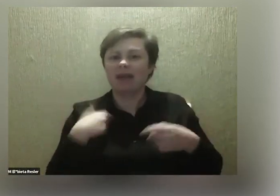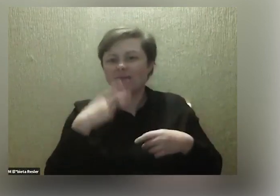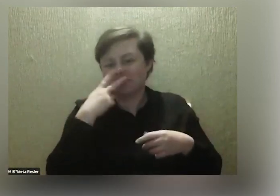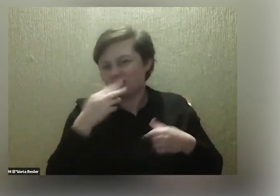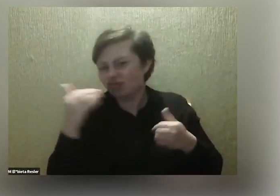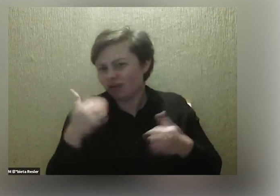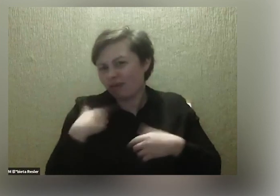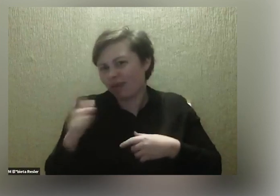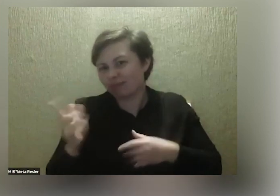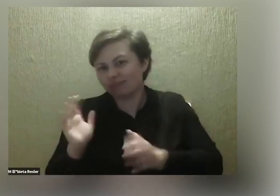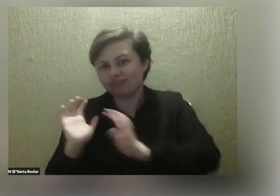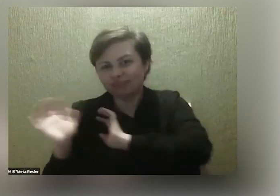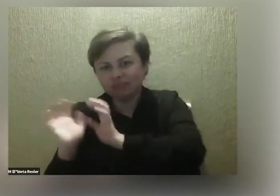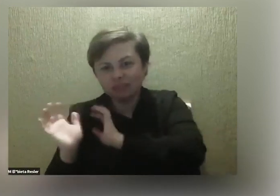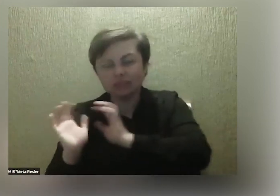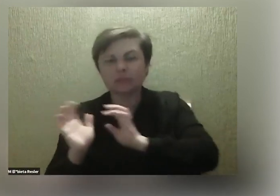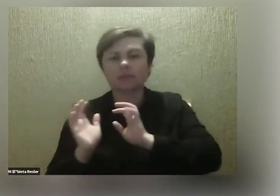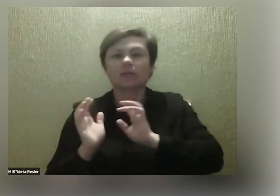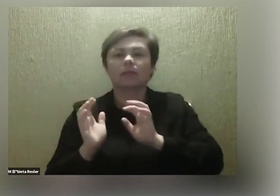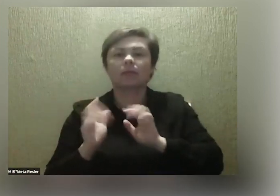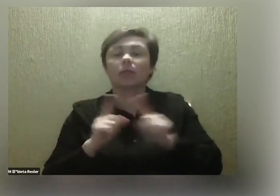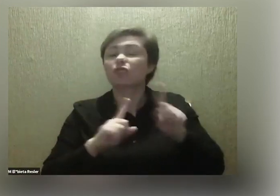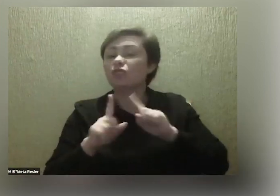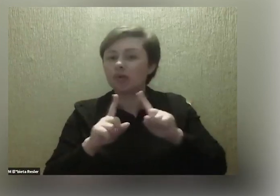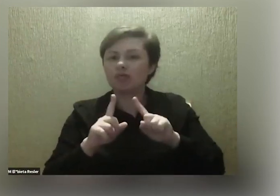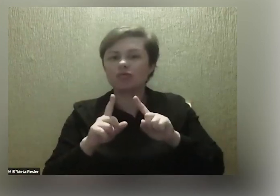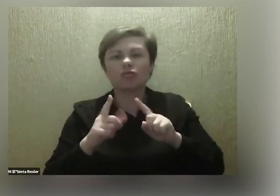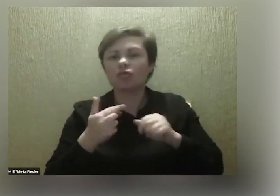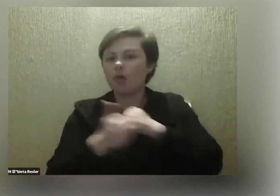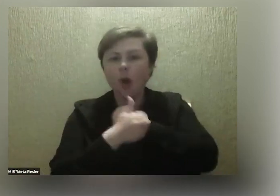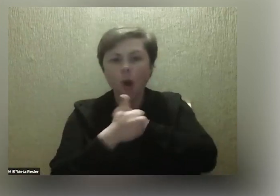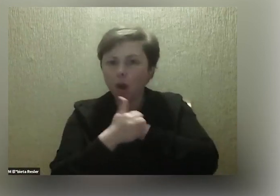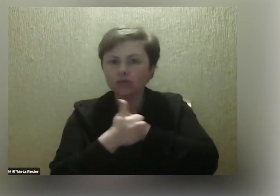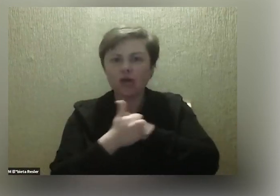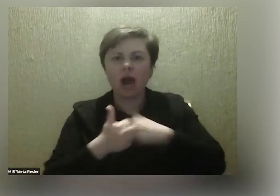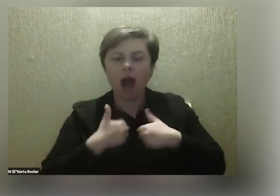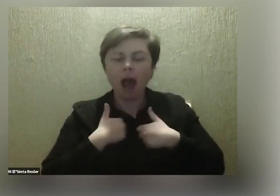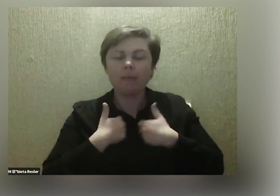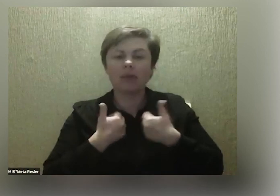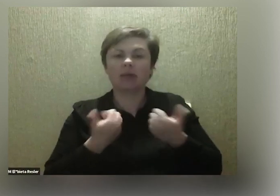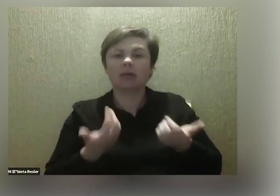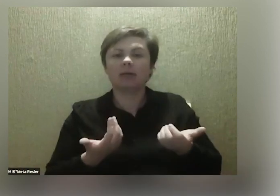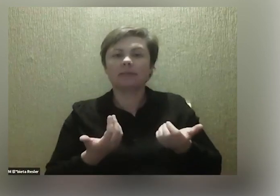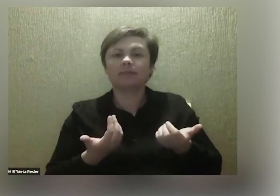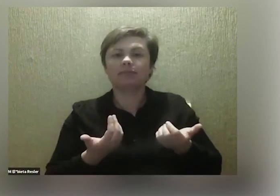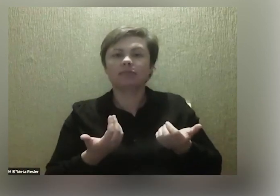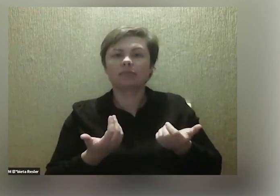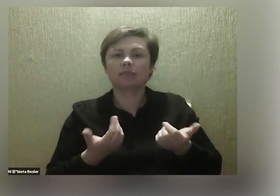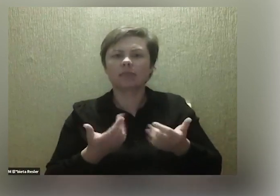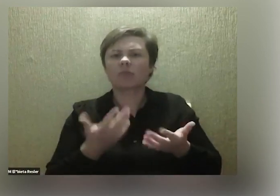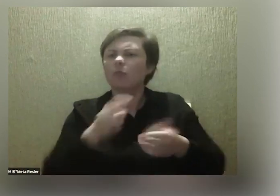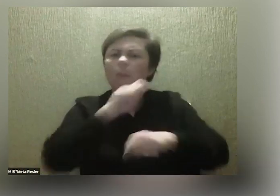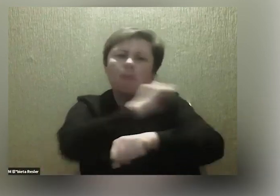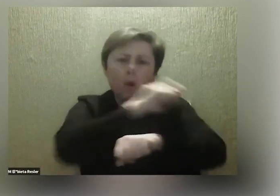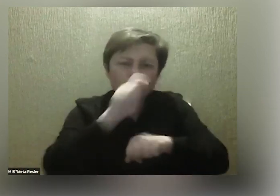że... To znaczy oczywiście nie chodzi o to, żeby się, że tak powiem, poświęcać